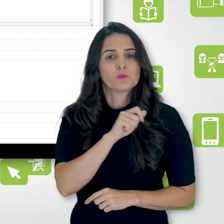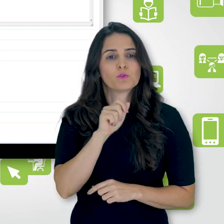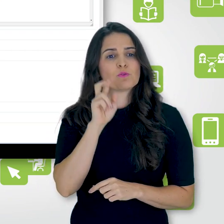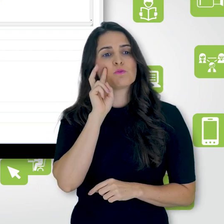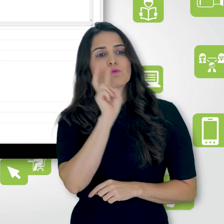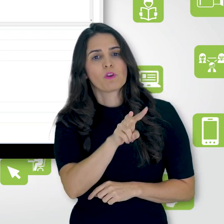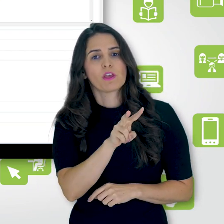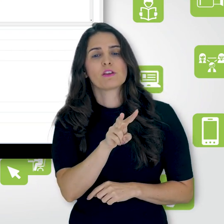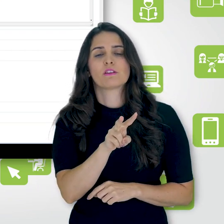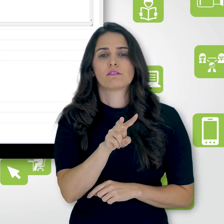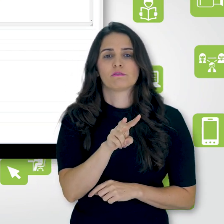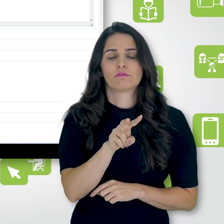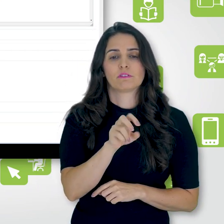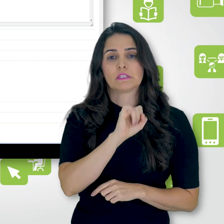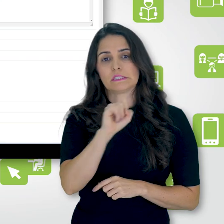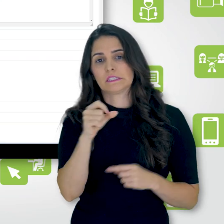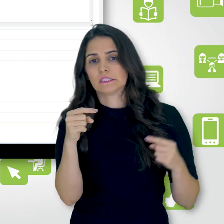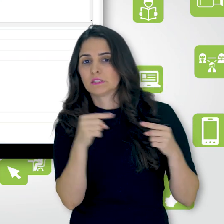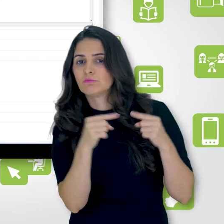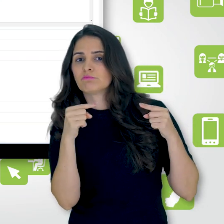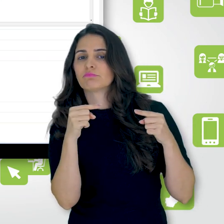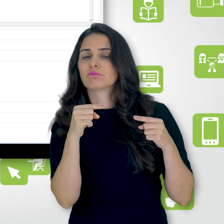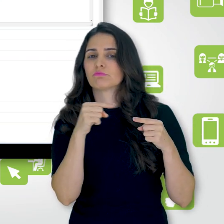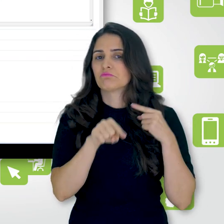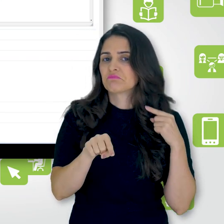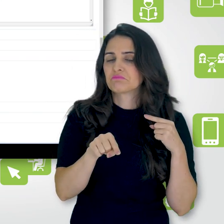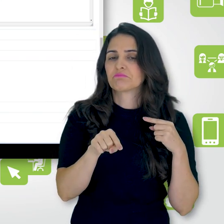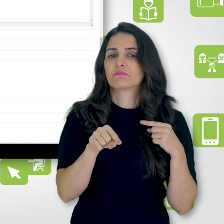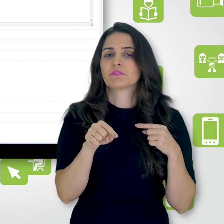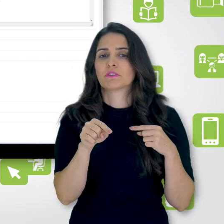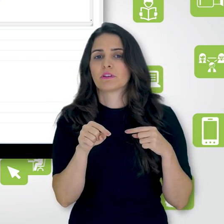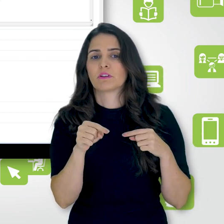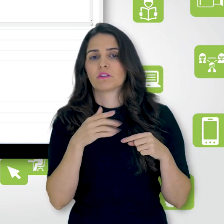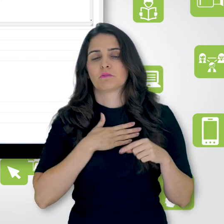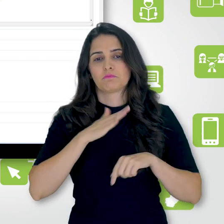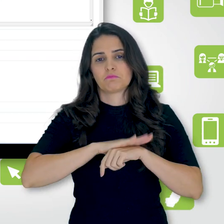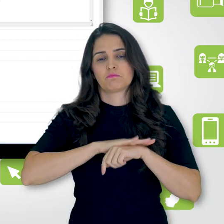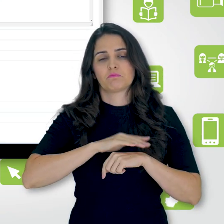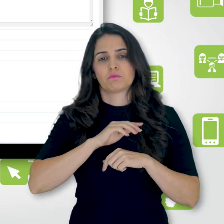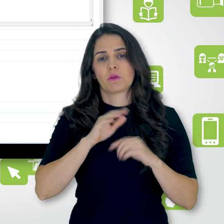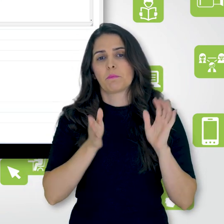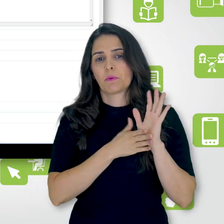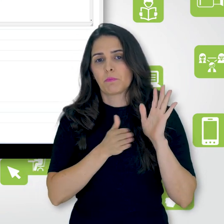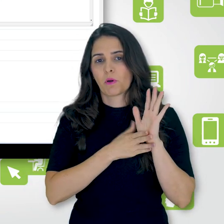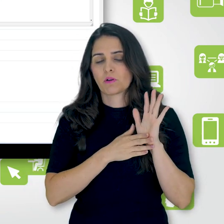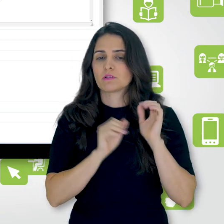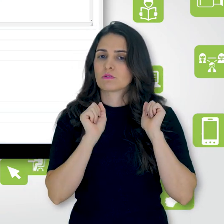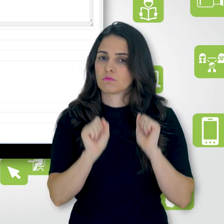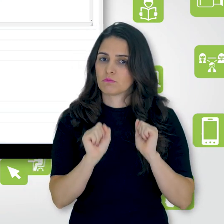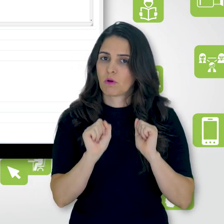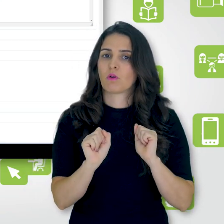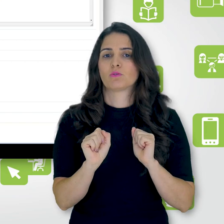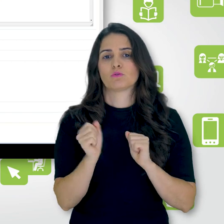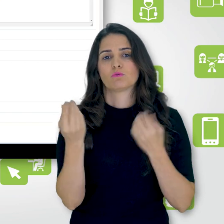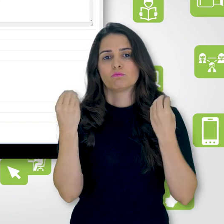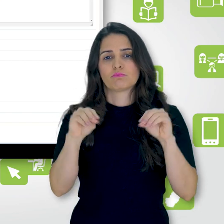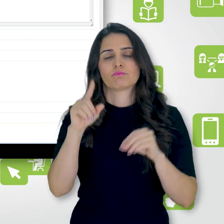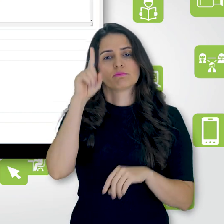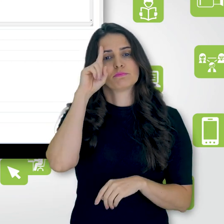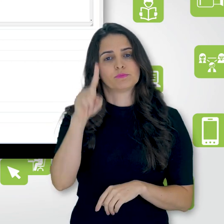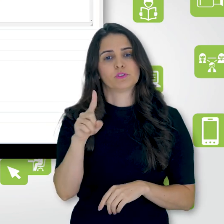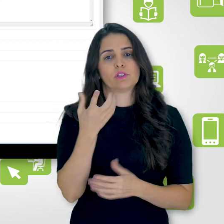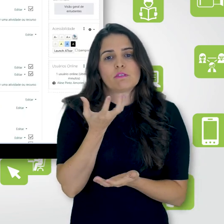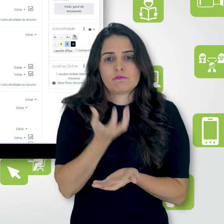faça essa visualização. Se for conveniente, se estiver de acordo com o meu objetivo, também posso definir essa data.